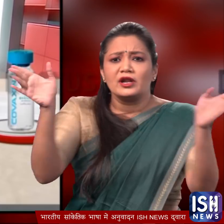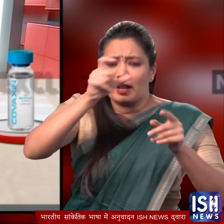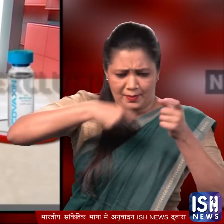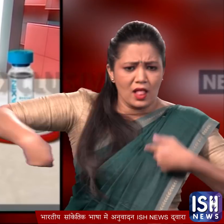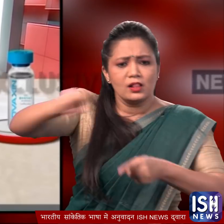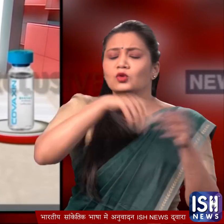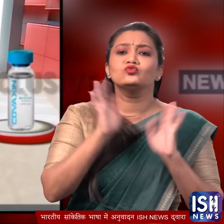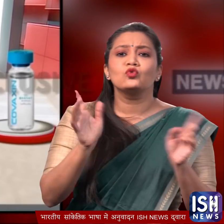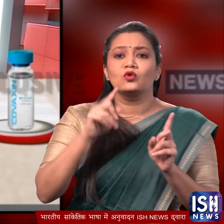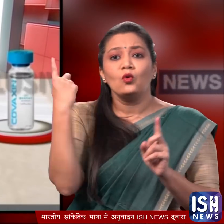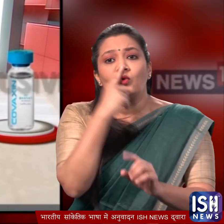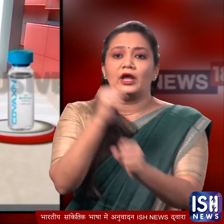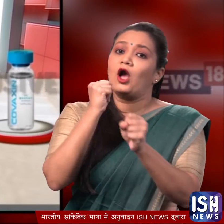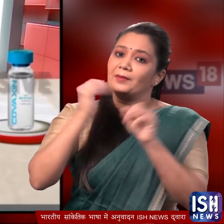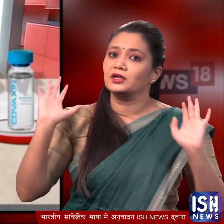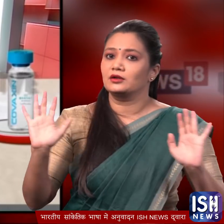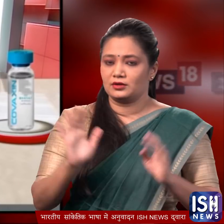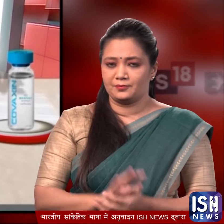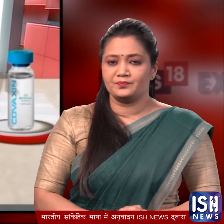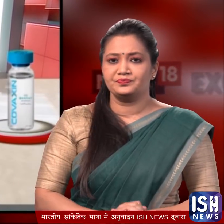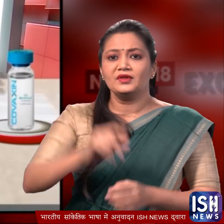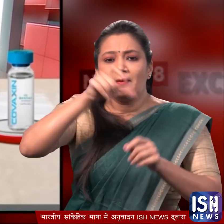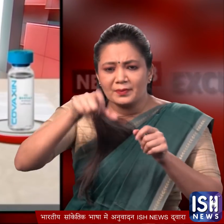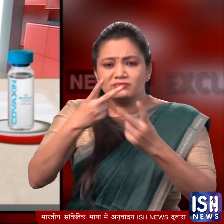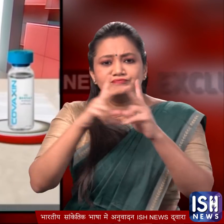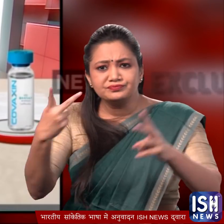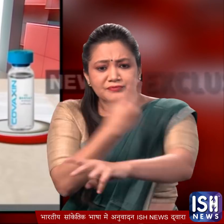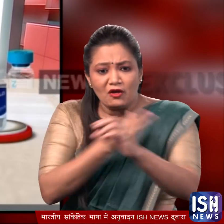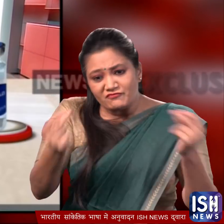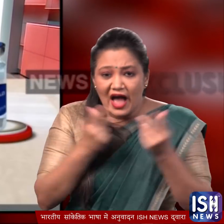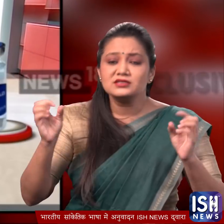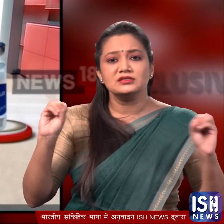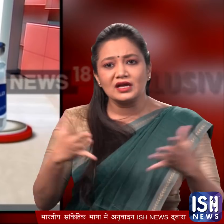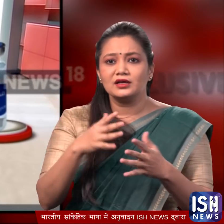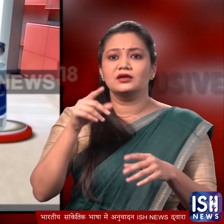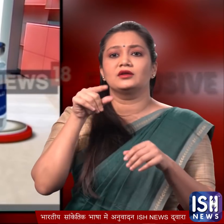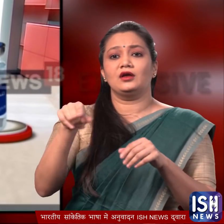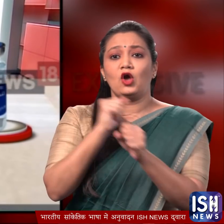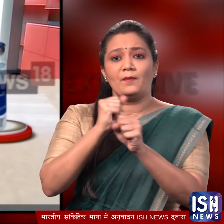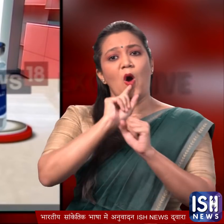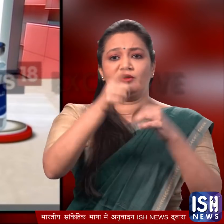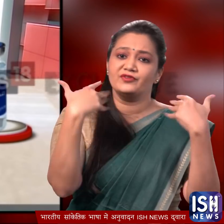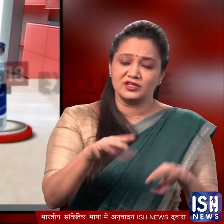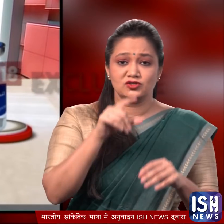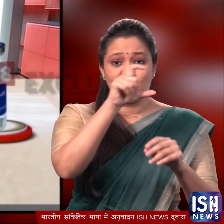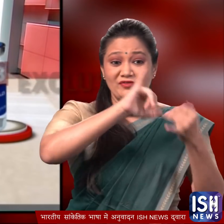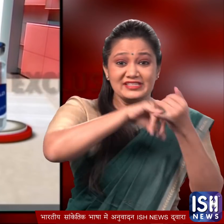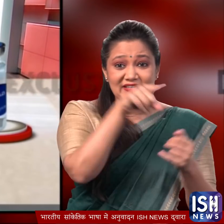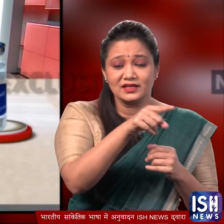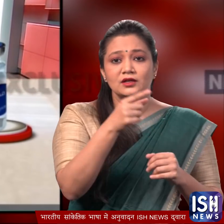वैक्सीन आम लोगों को नहीं बलकि सिर्फ सरकार को मिलेगी लोगों को करोना का टीका जल लगे इसके लिए केंद सरकार ने कोवी शील्ड वैक्सीन